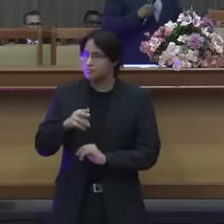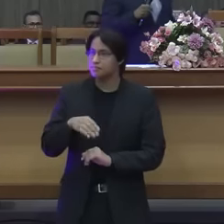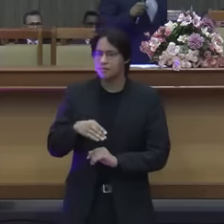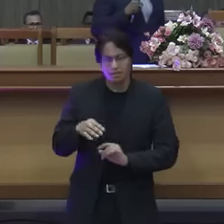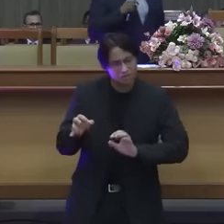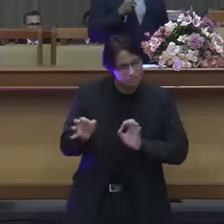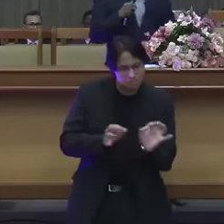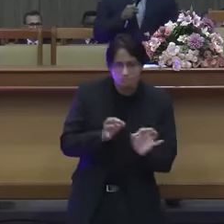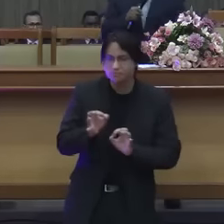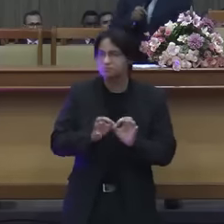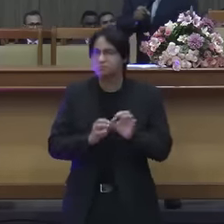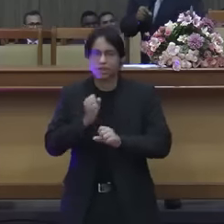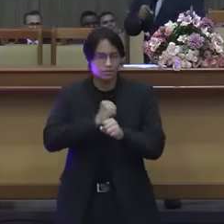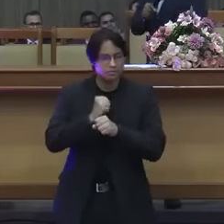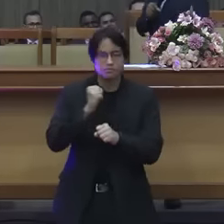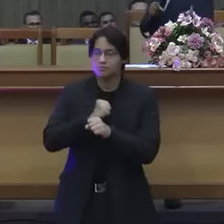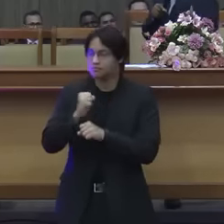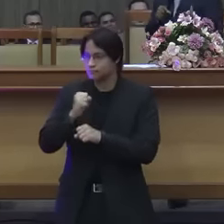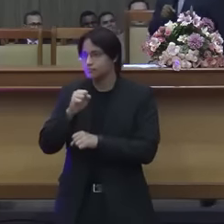tabernáculo era assim